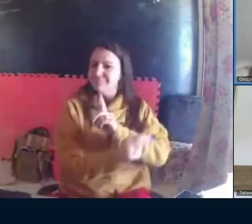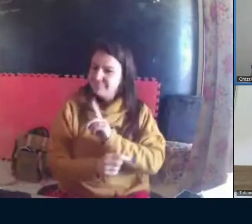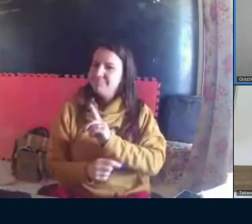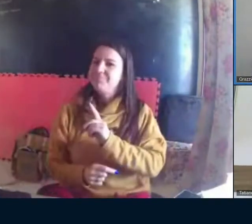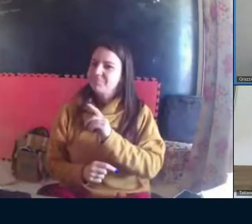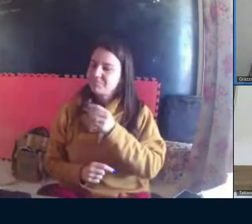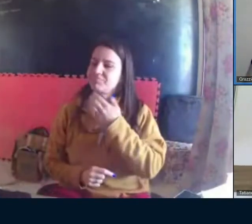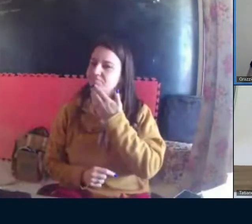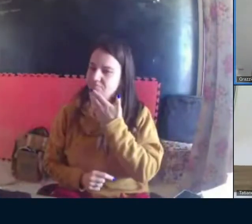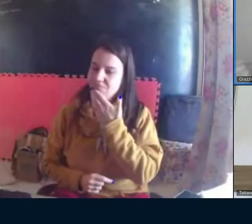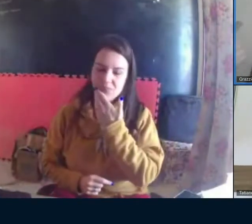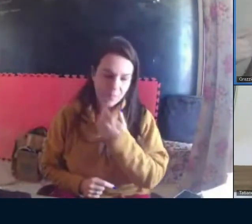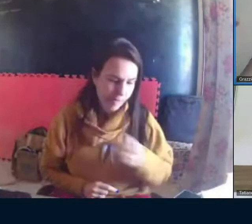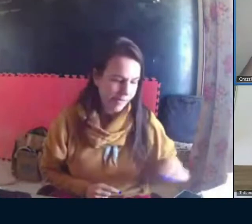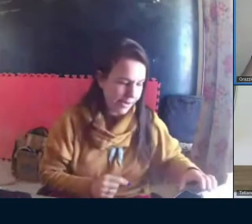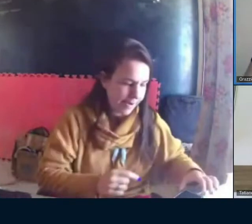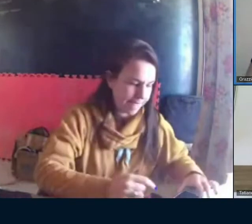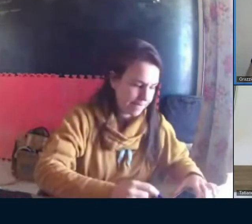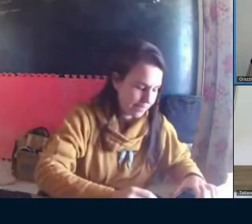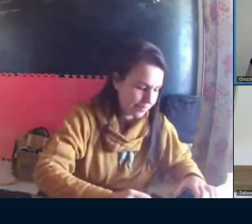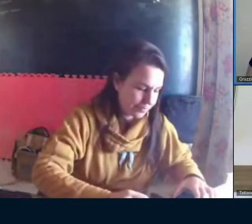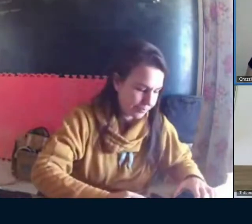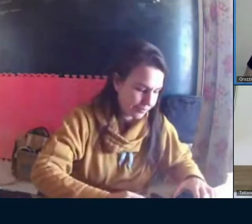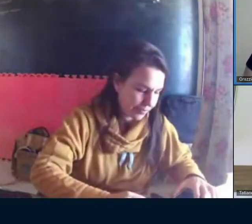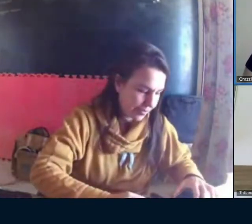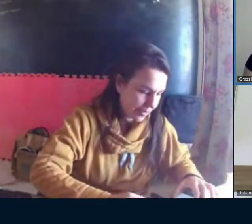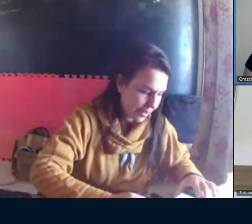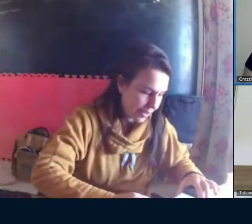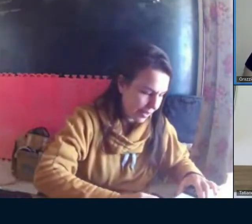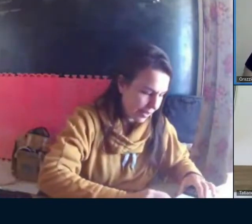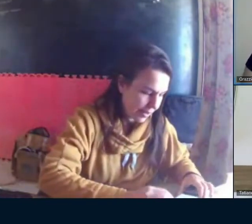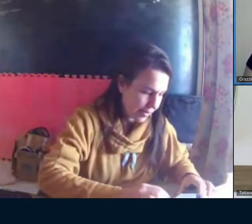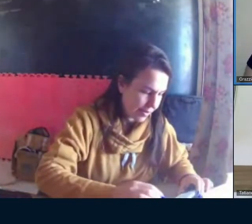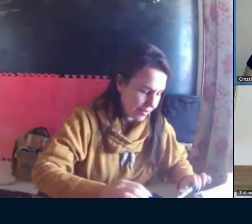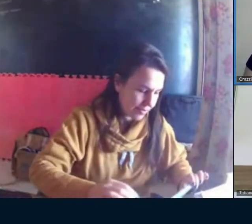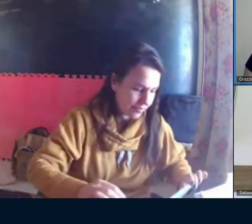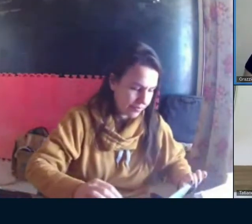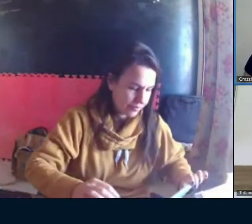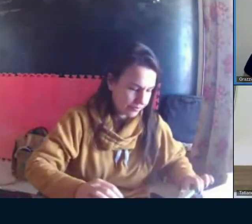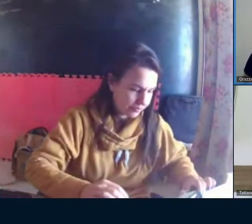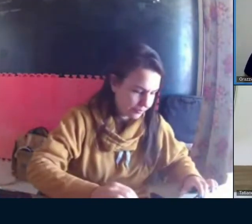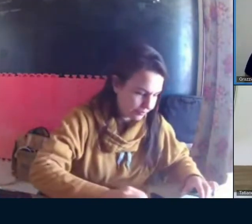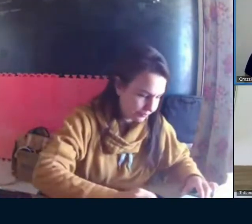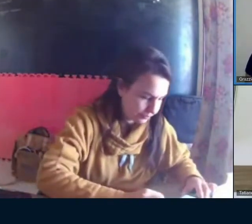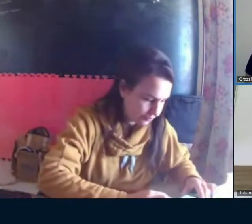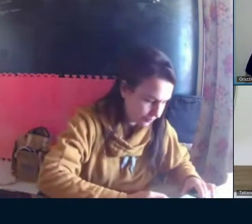então, o piano não conseguiria aprender a ser ser humano, mas o humano consegue aprender a tocar.